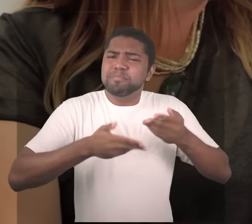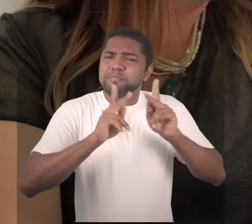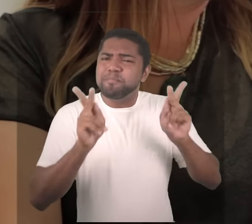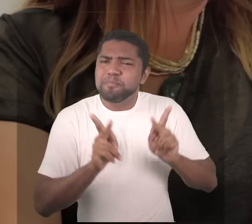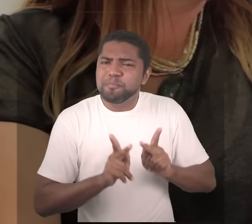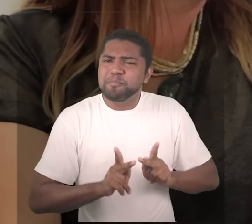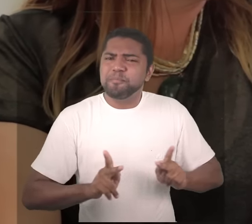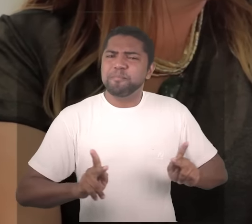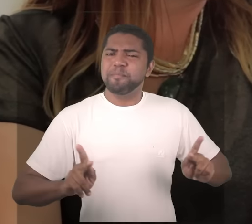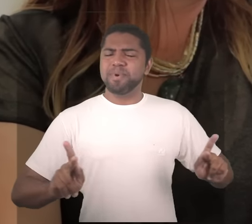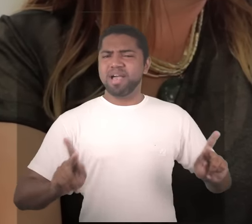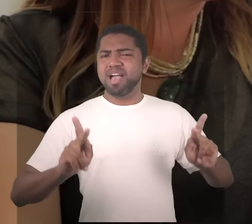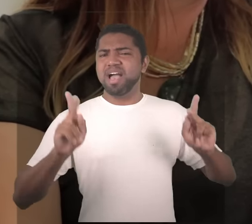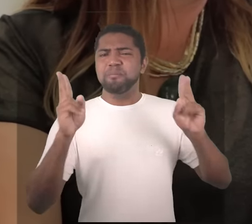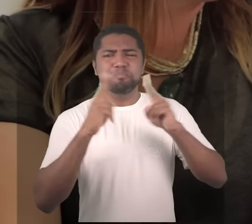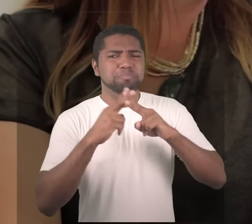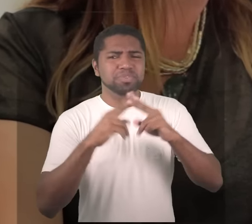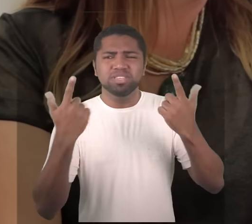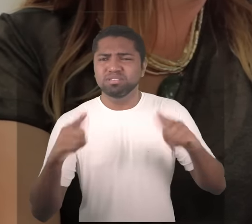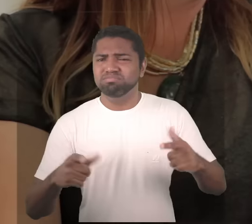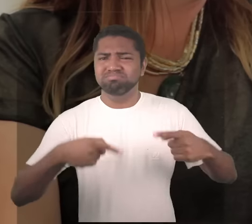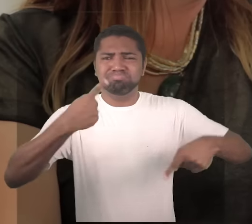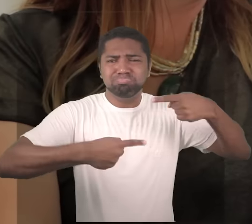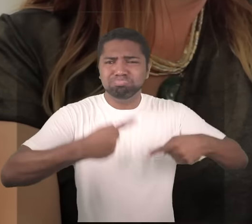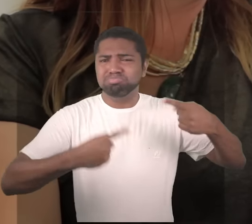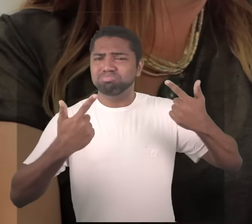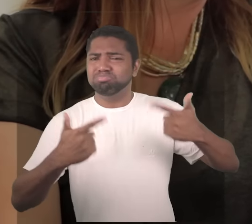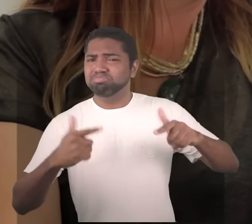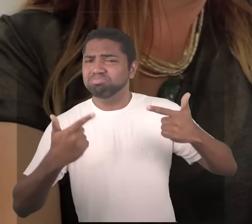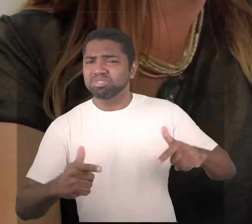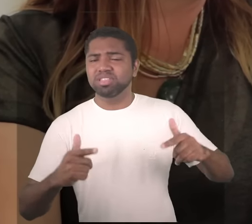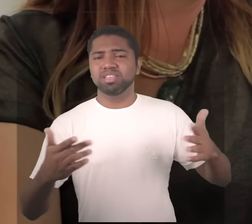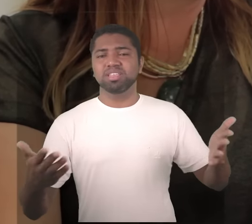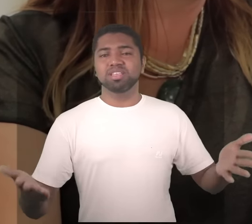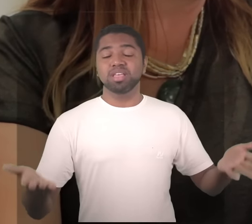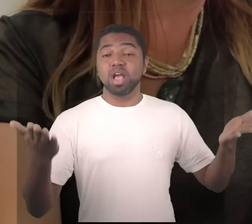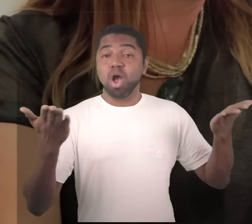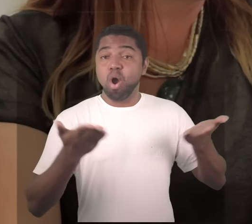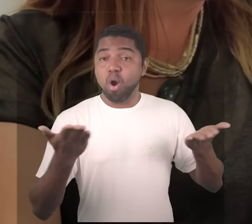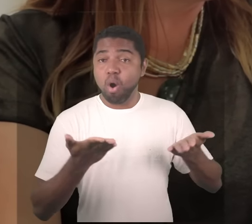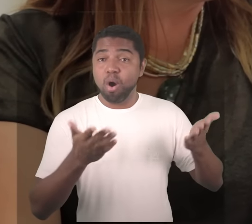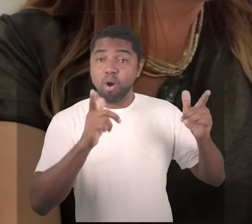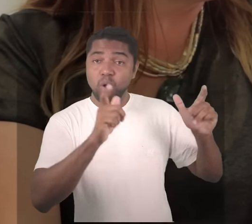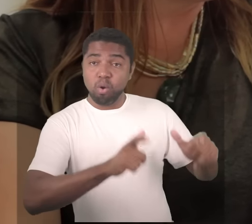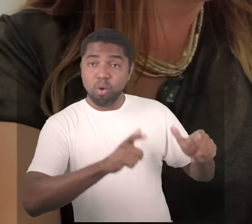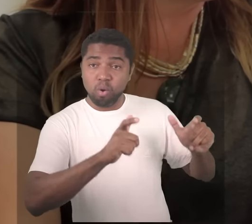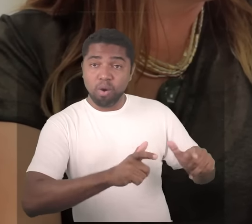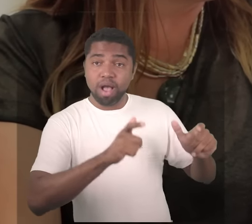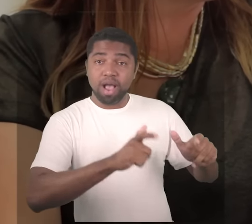não acompanhei brigas pelo contrário né havia um ambiente onde havia muita